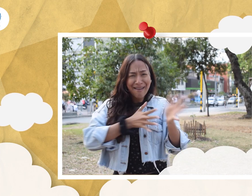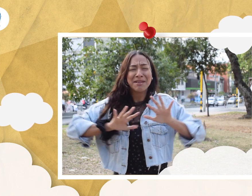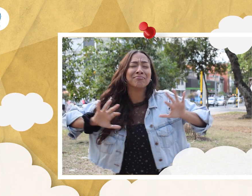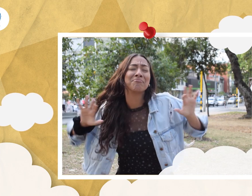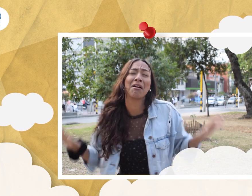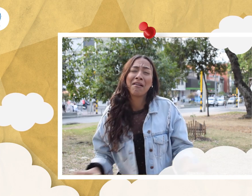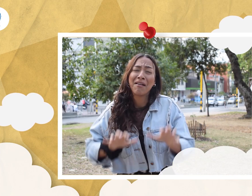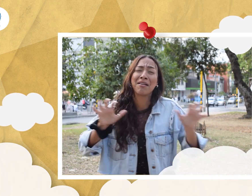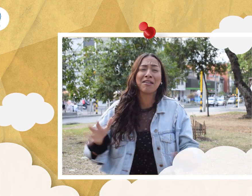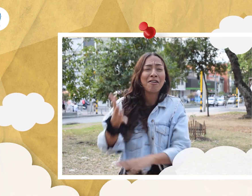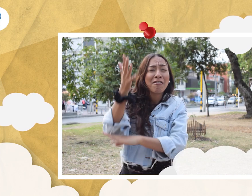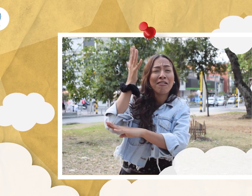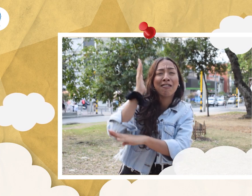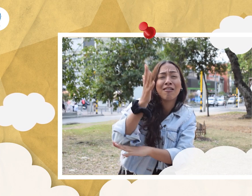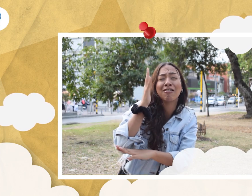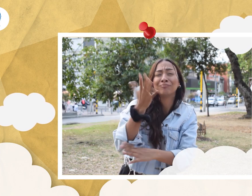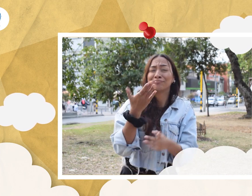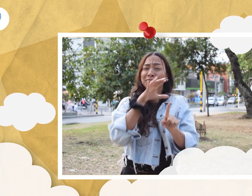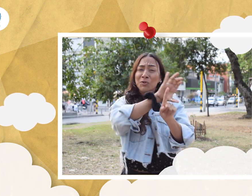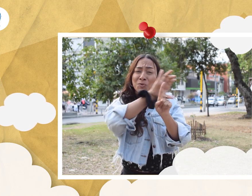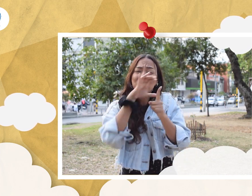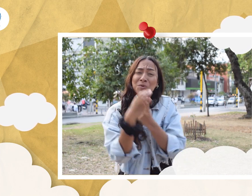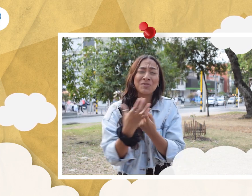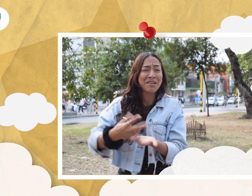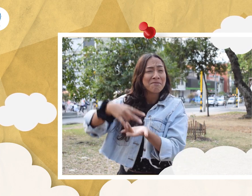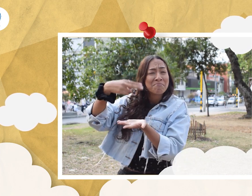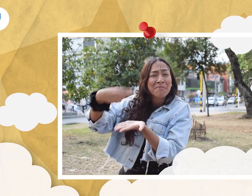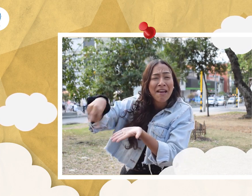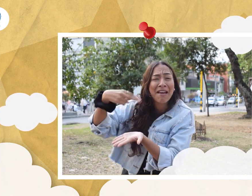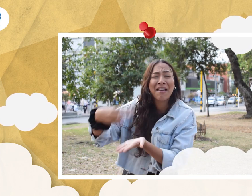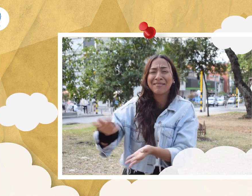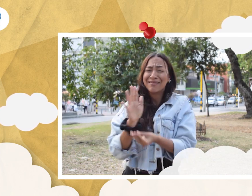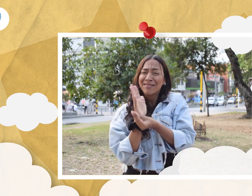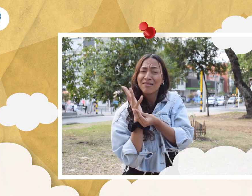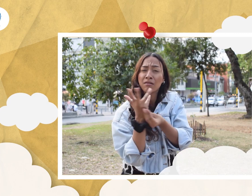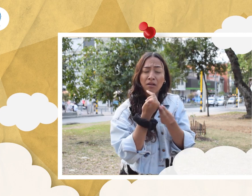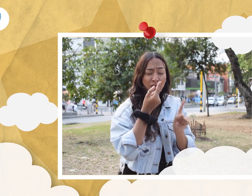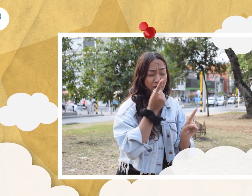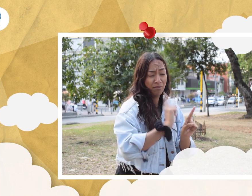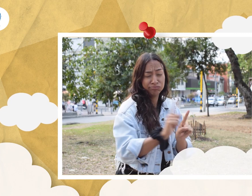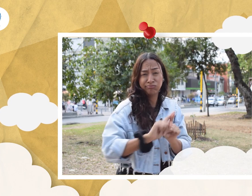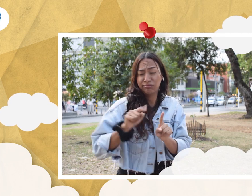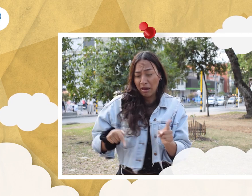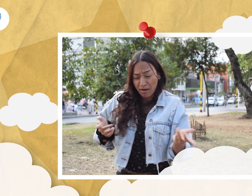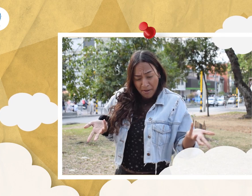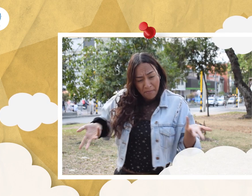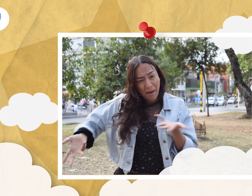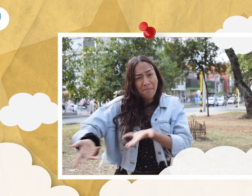hacer congresos, actividades culturales, danza, arte y muchas acciones más.